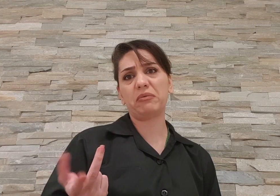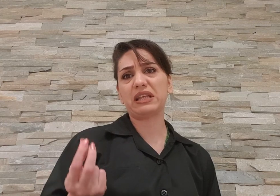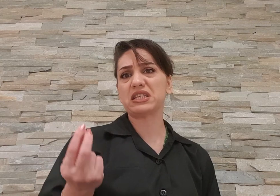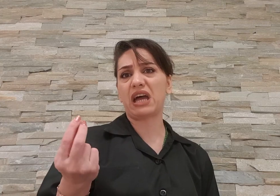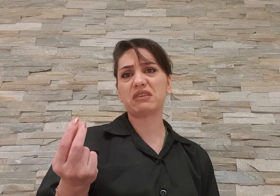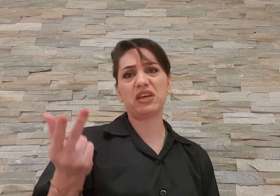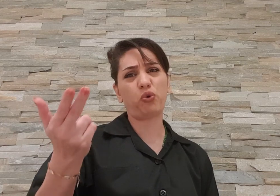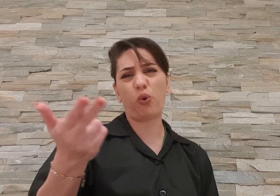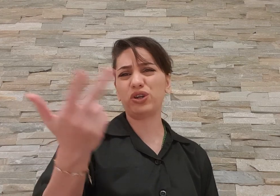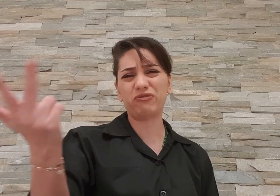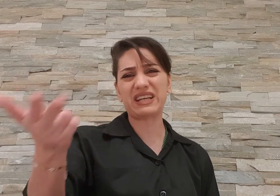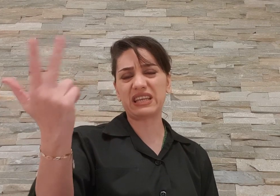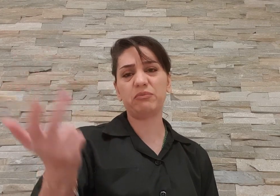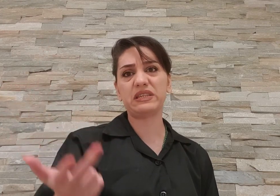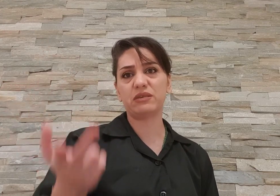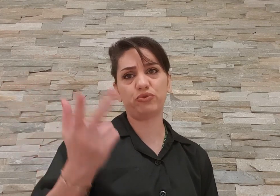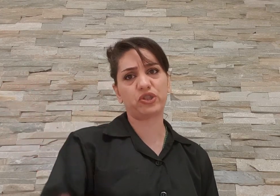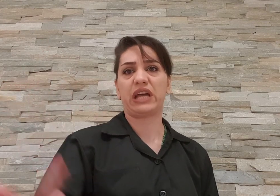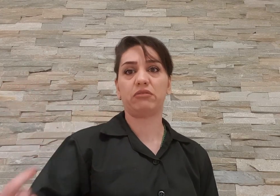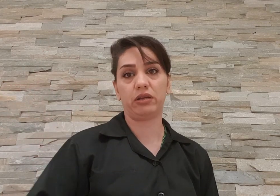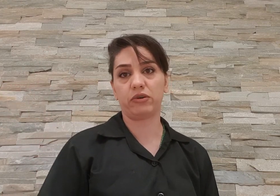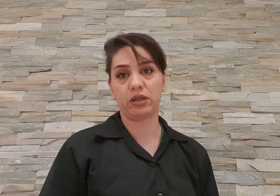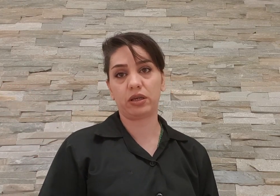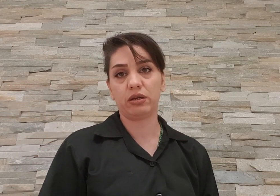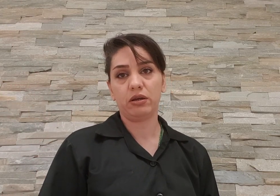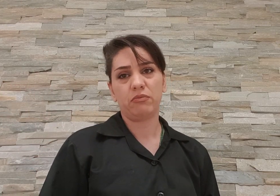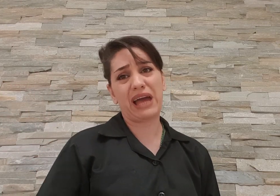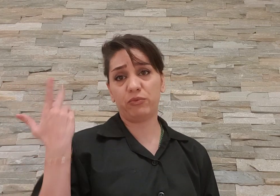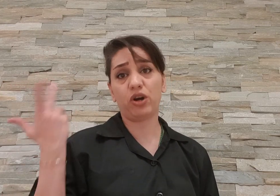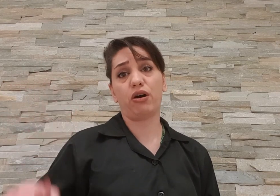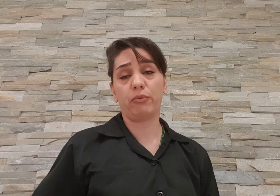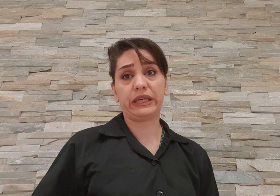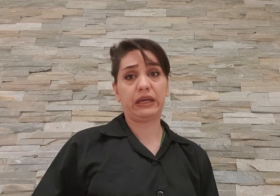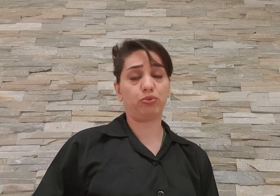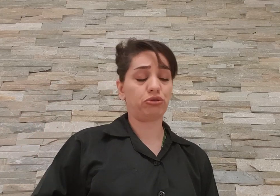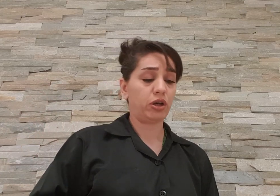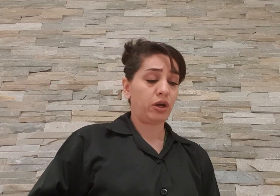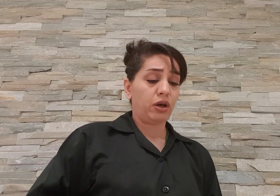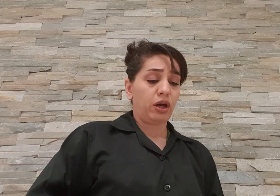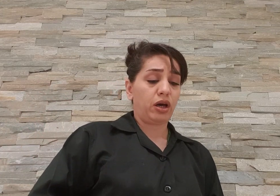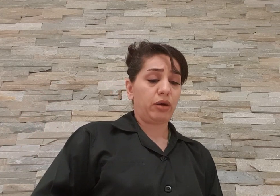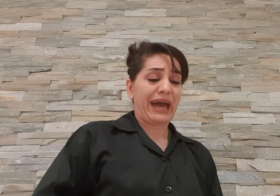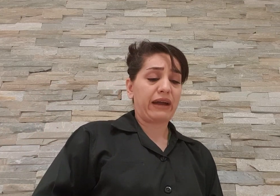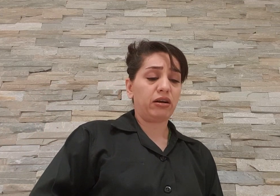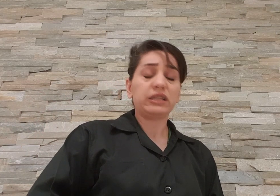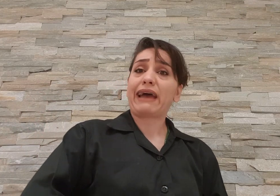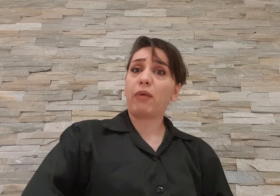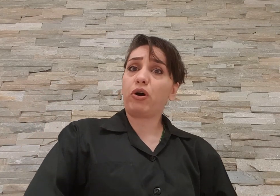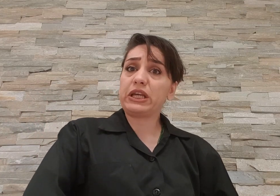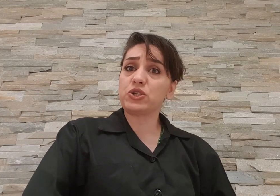که بعد چند سا یه تونگ اون وسط میزه بود با چند تا لیوان دیگه معلومی حالا آبه کهی بود به هر حال تمام این